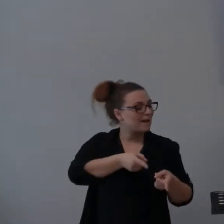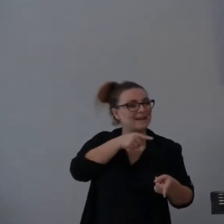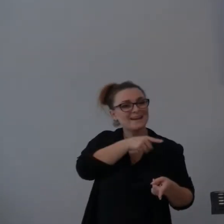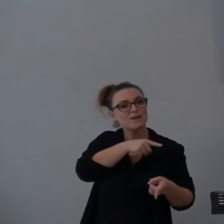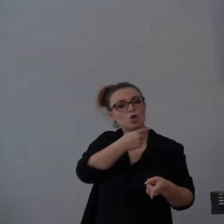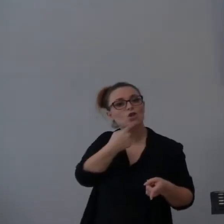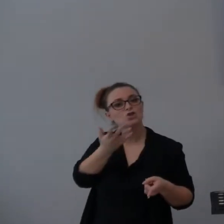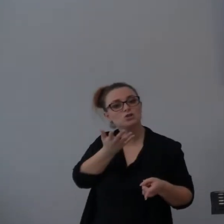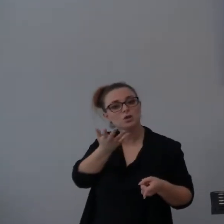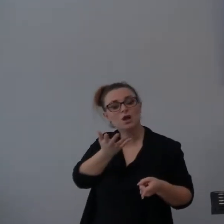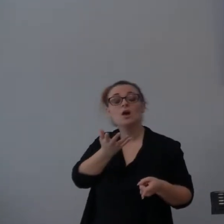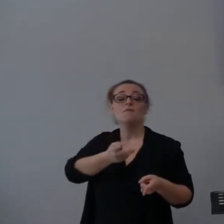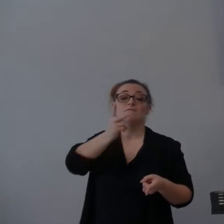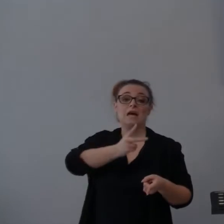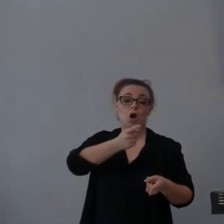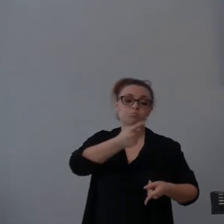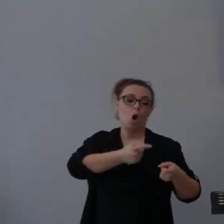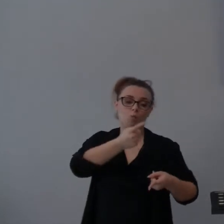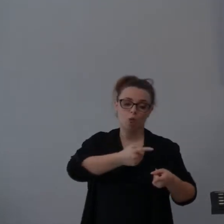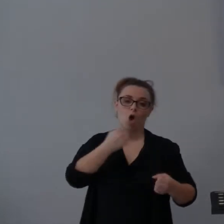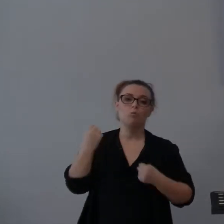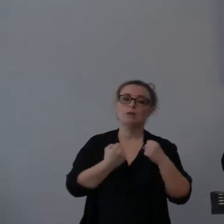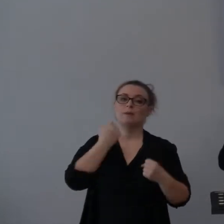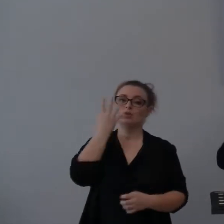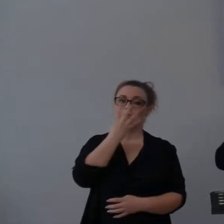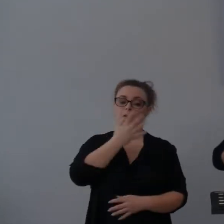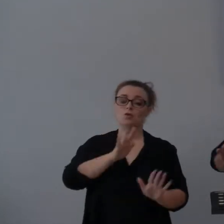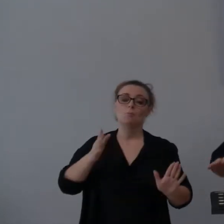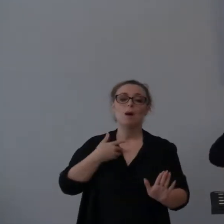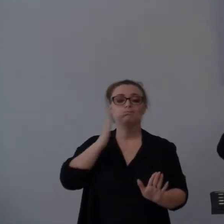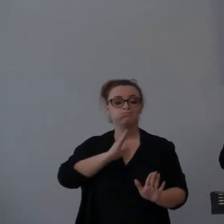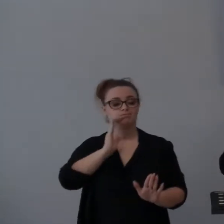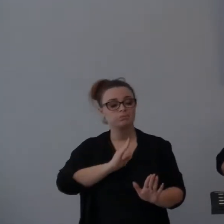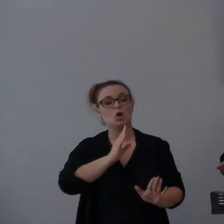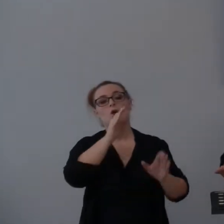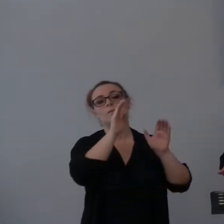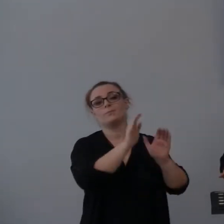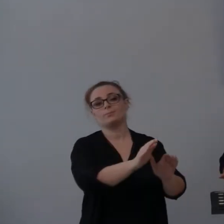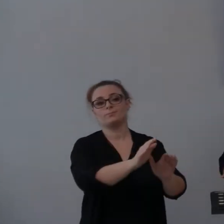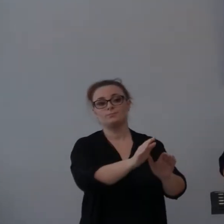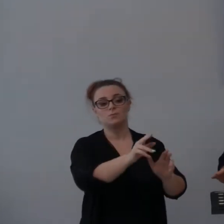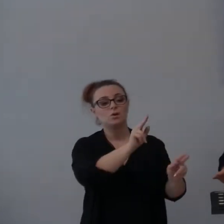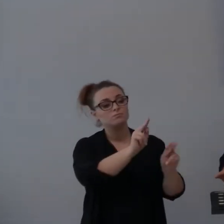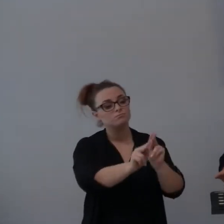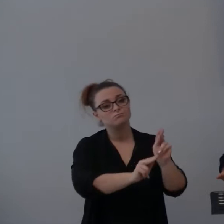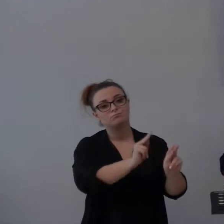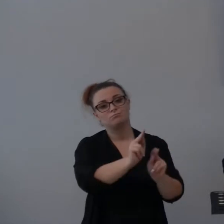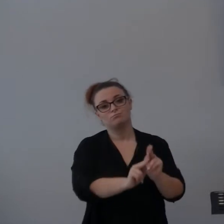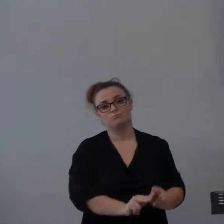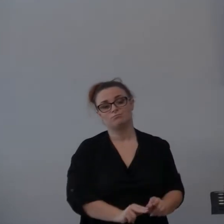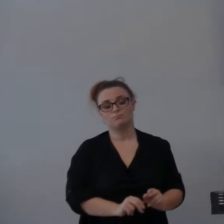ma io vi dico adesso, consulate il mio popolo. la mia ira si è fermata. Stop.